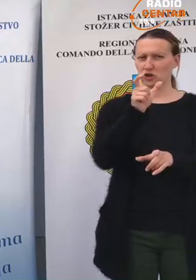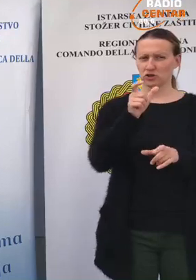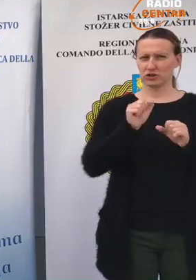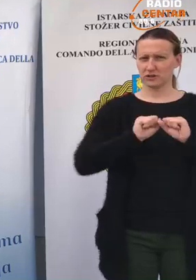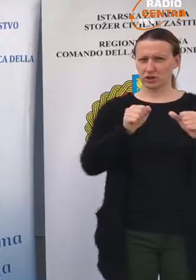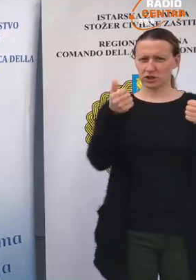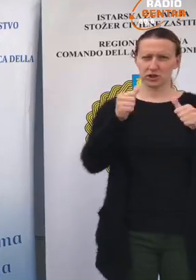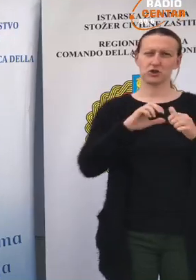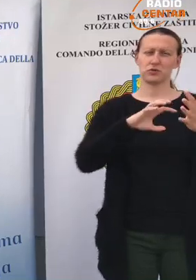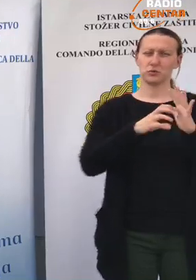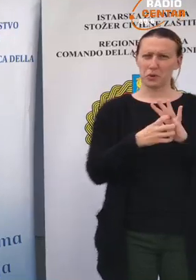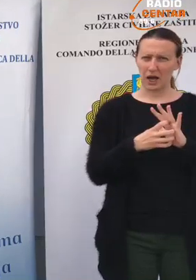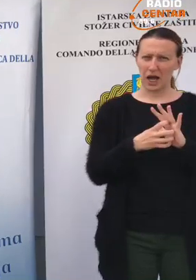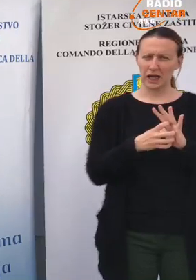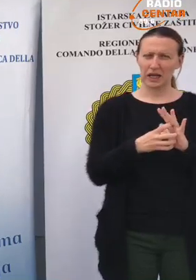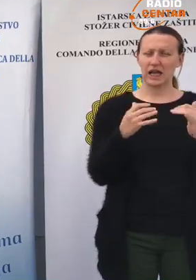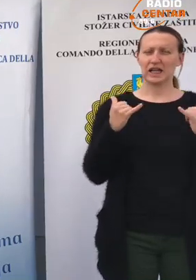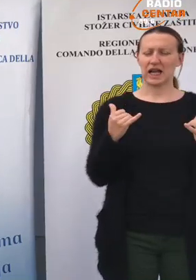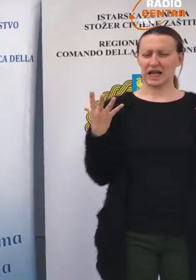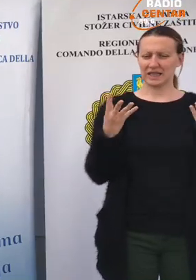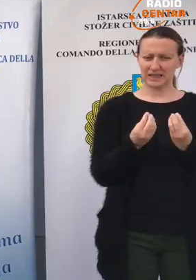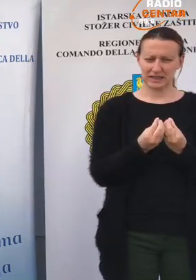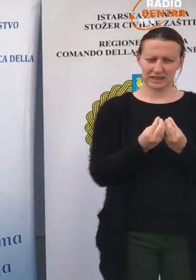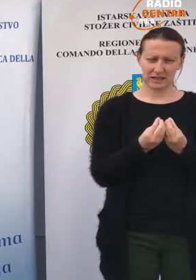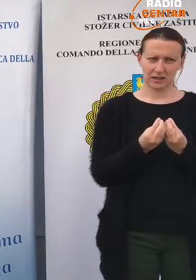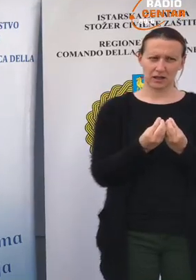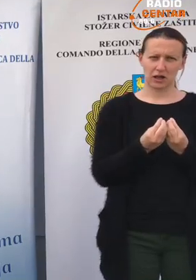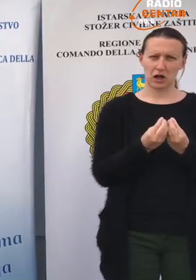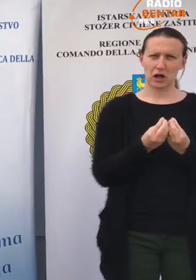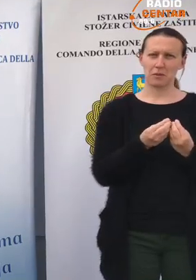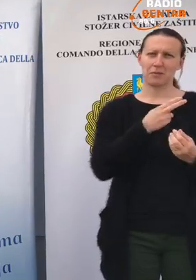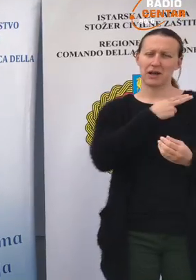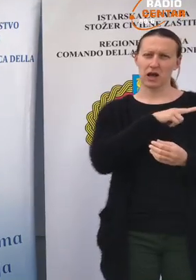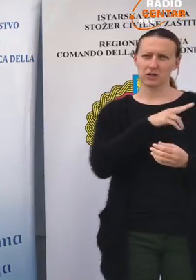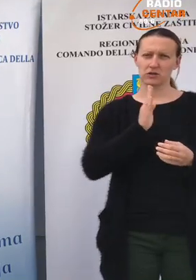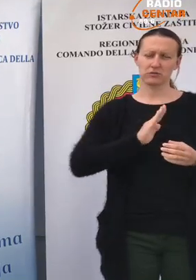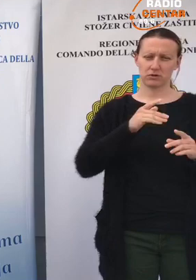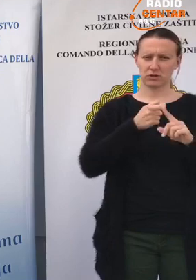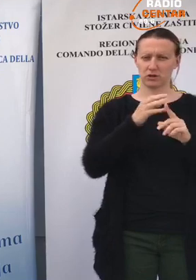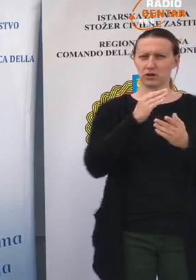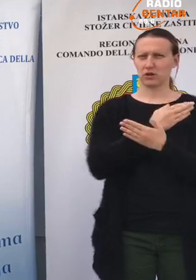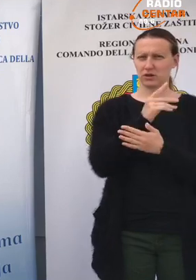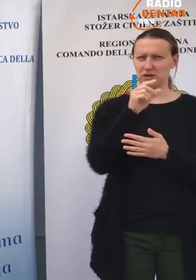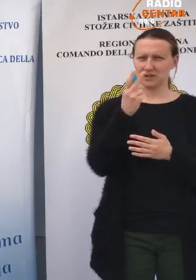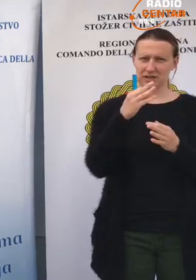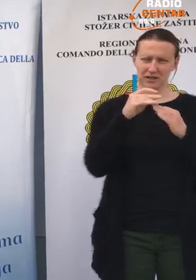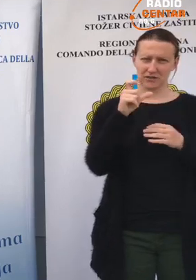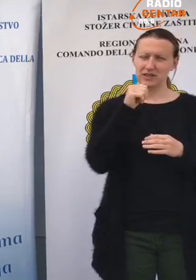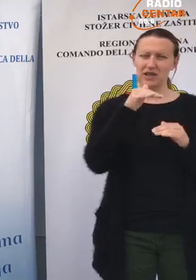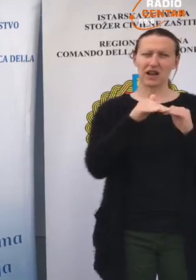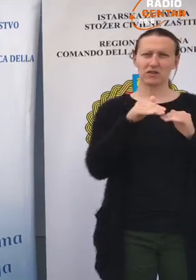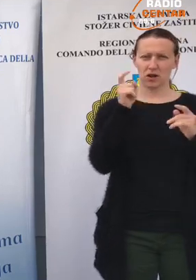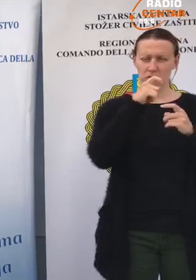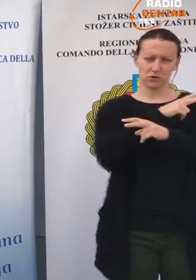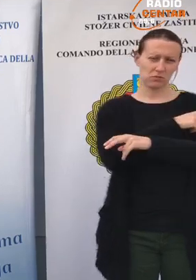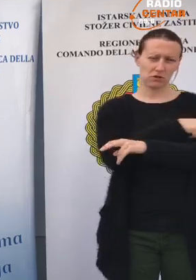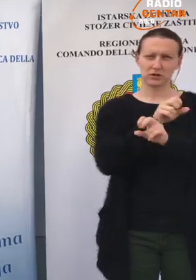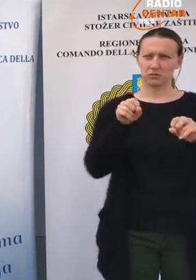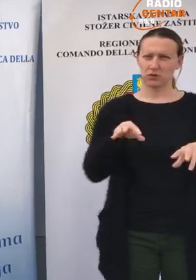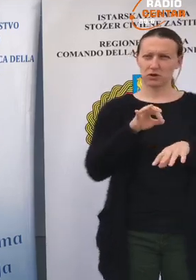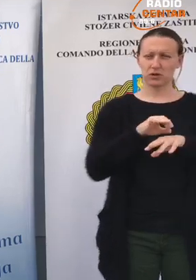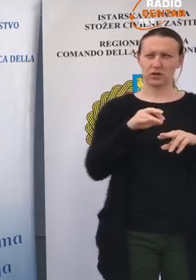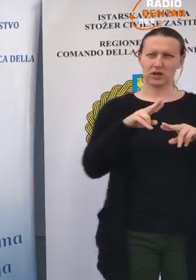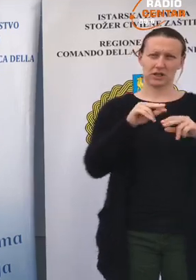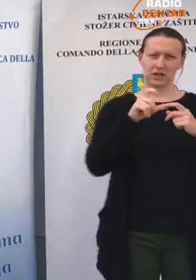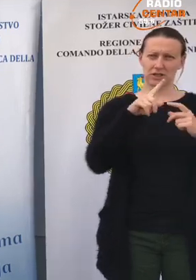Stožera civilne zaštite Istavske županije, danas su s nama načelnik stožera gospodin Dino Kozlevac i ravnateljica opće bolnih